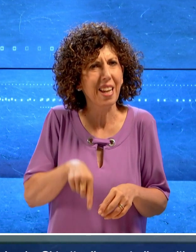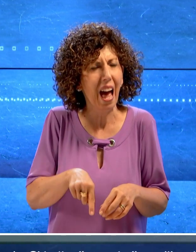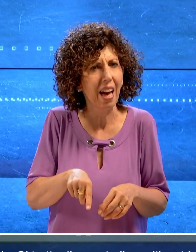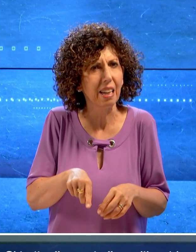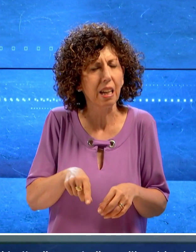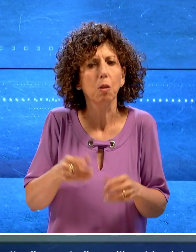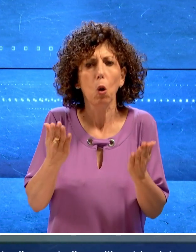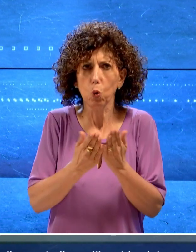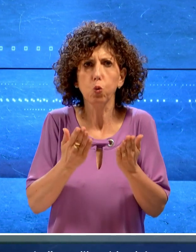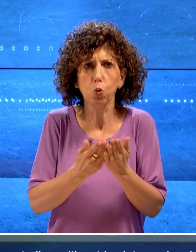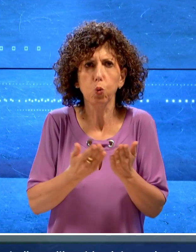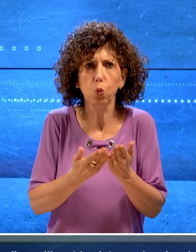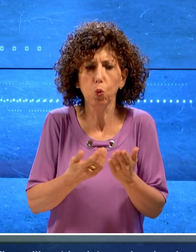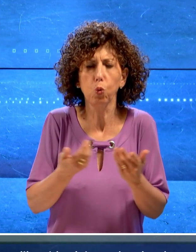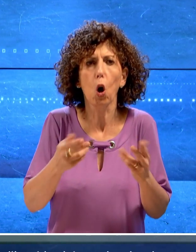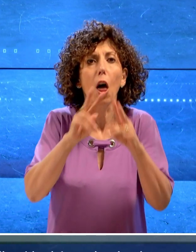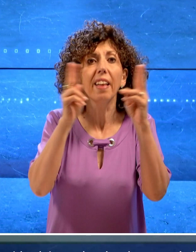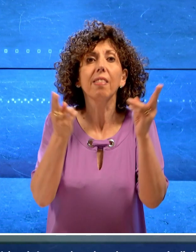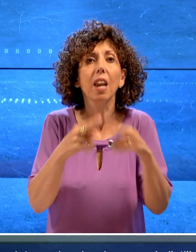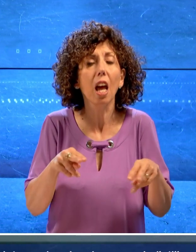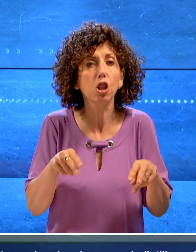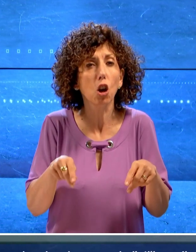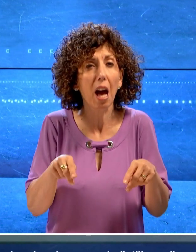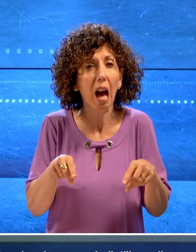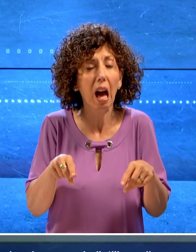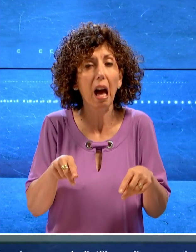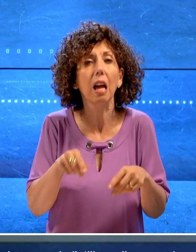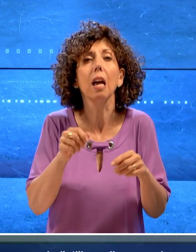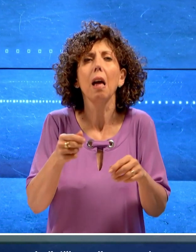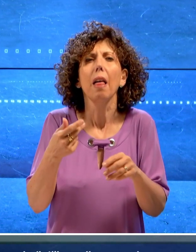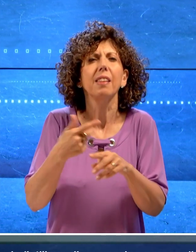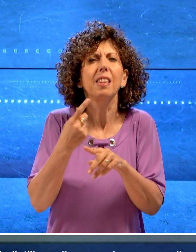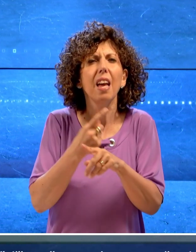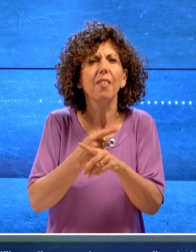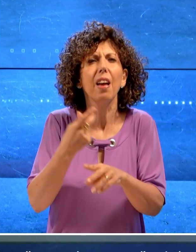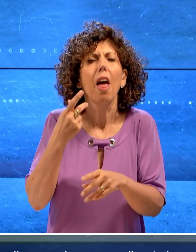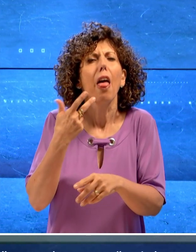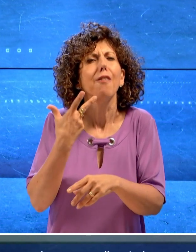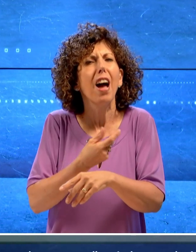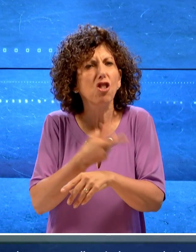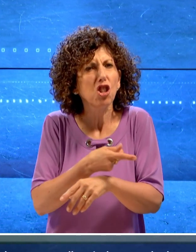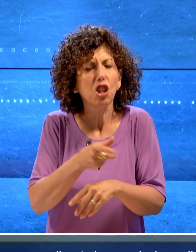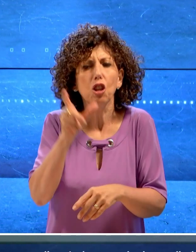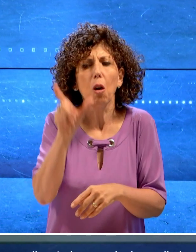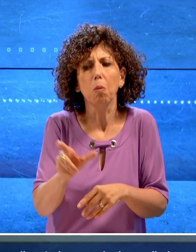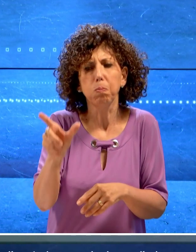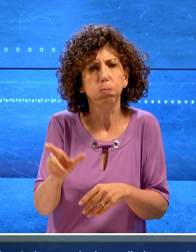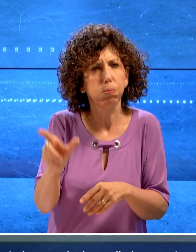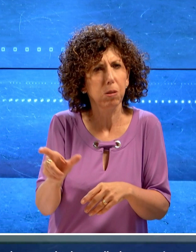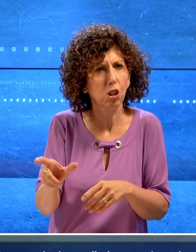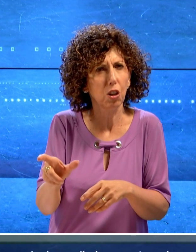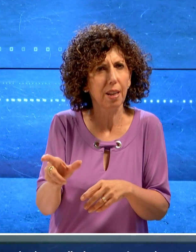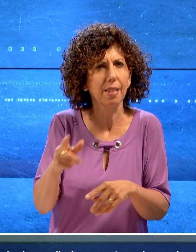studio multicentrico internazionale che prevede l'utilizzo di un vaccino personalizzato in associazione